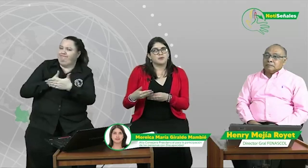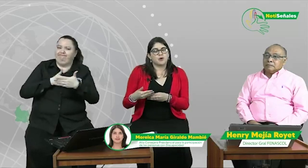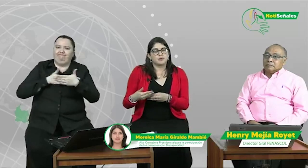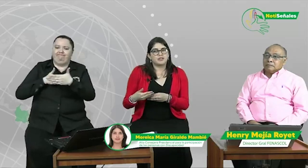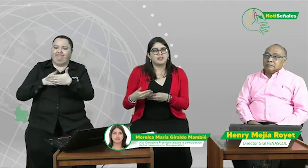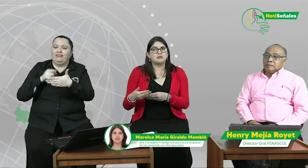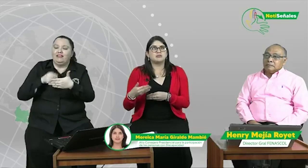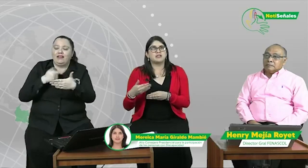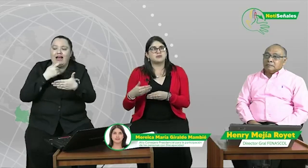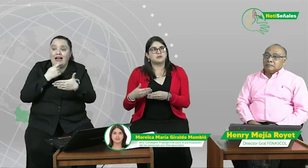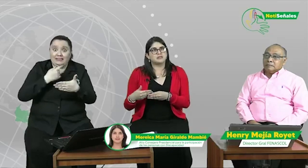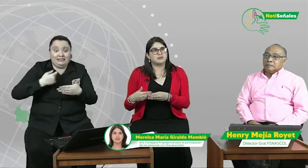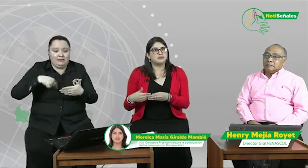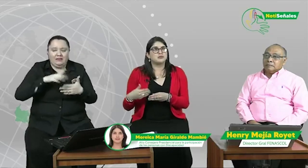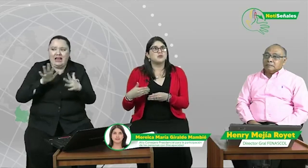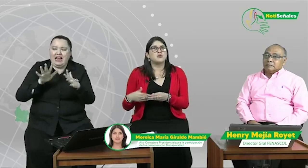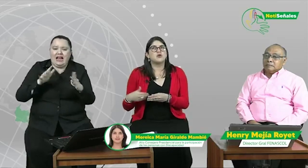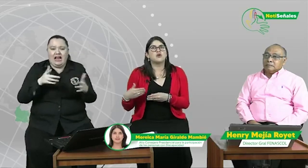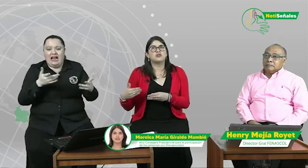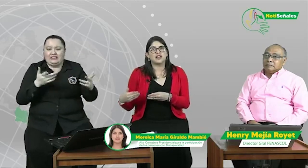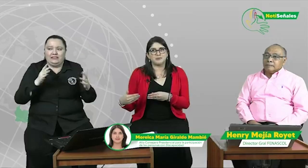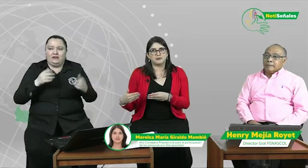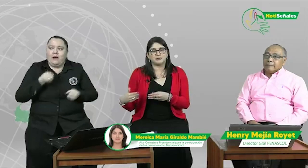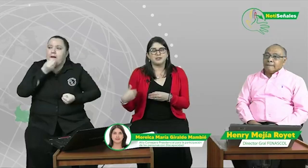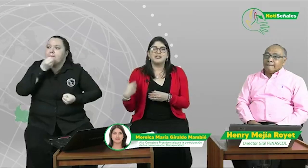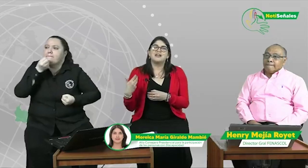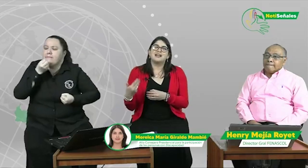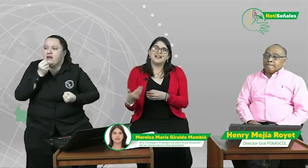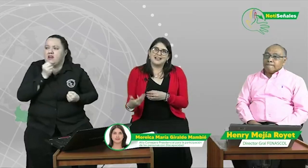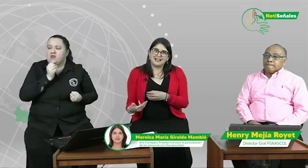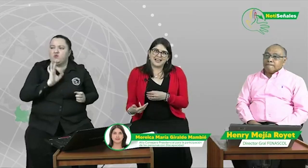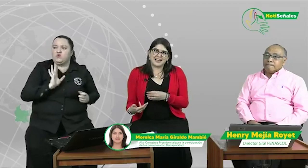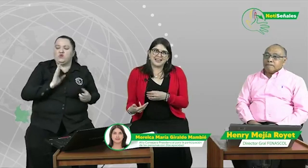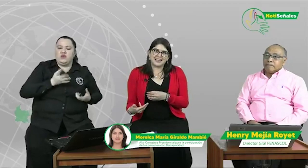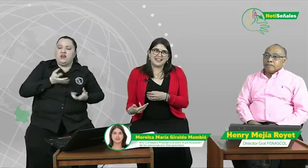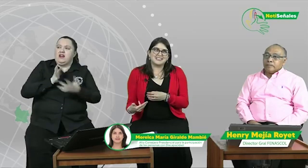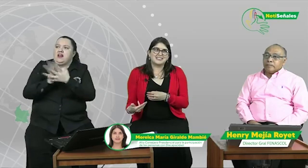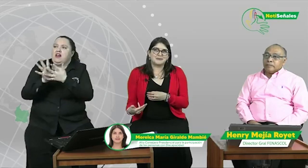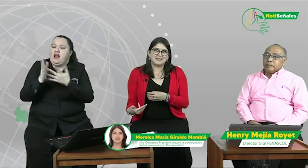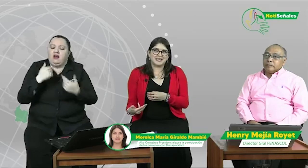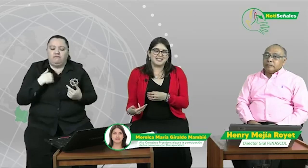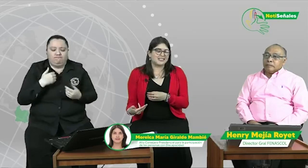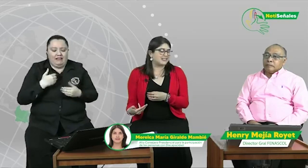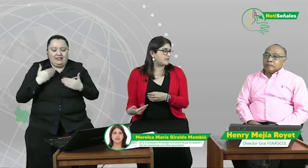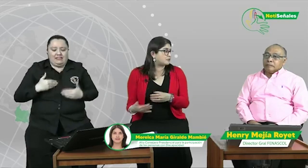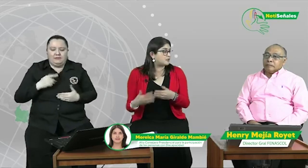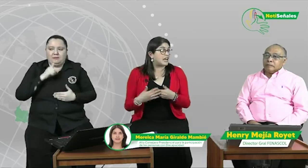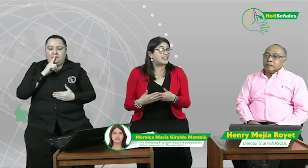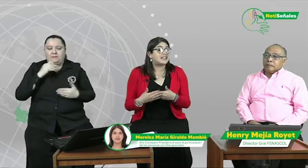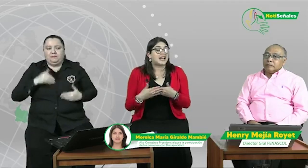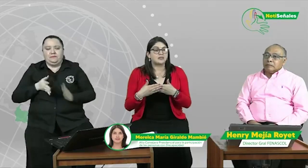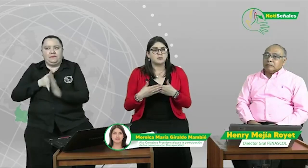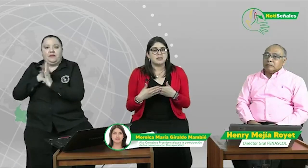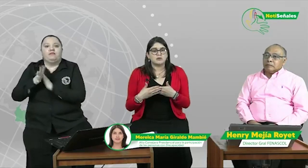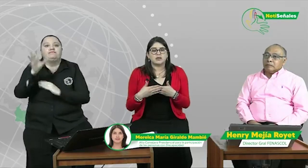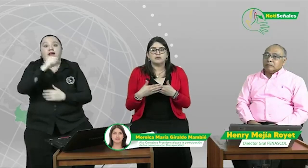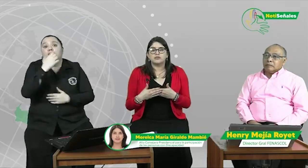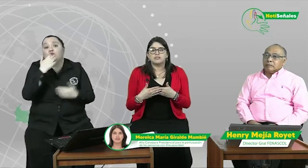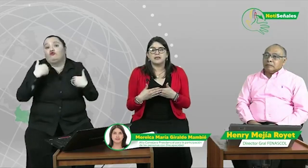omitimos, escondemos, no contamos las discapacidades que tenemos. Es el caso mío que muchas veces,